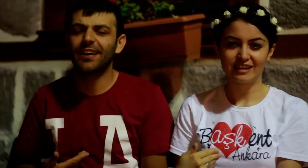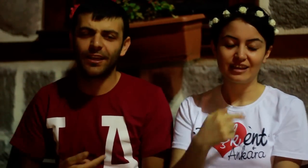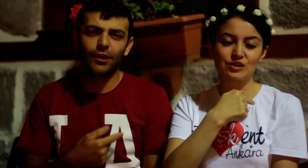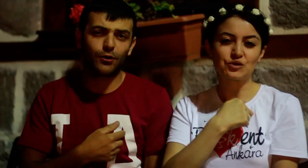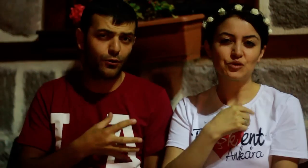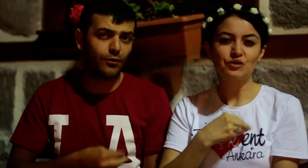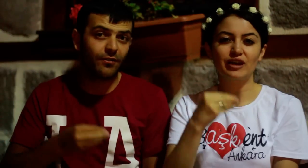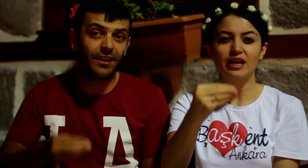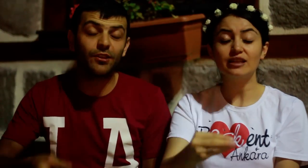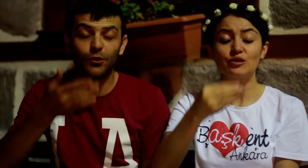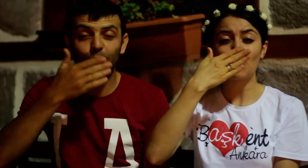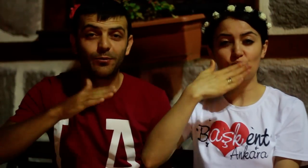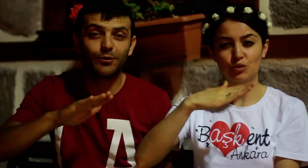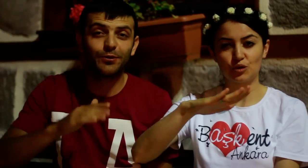gönül veren yok mu